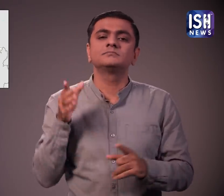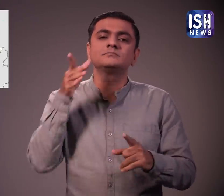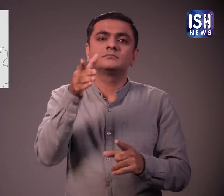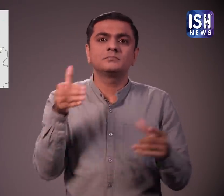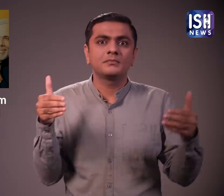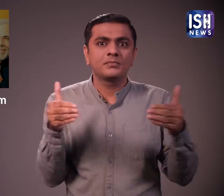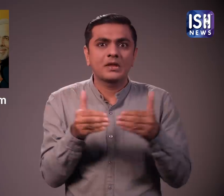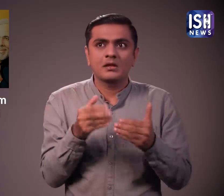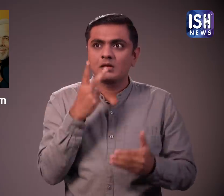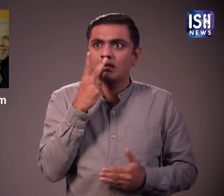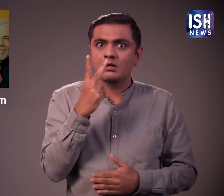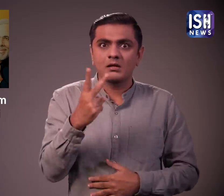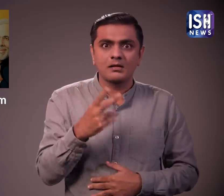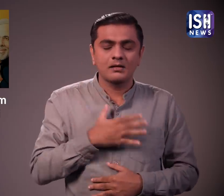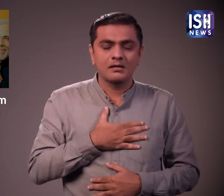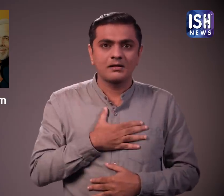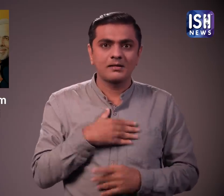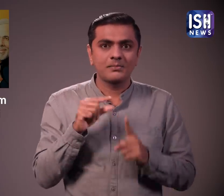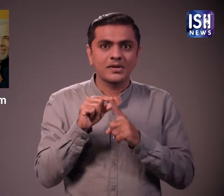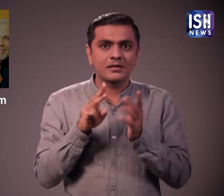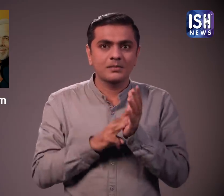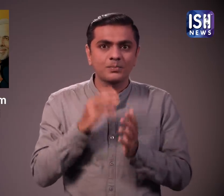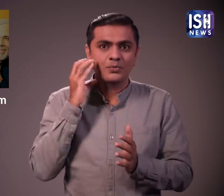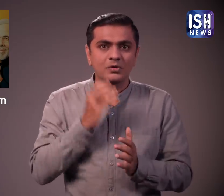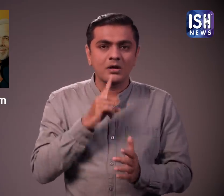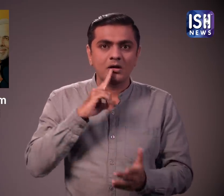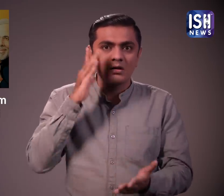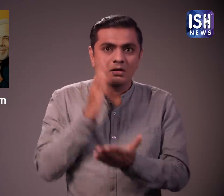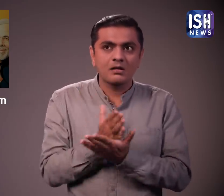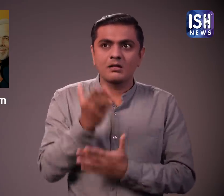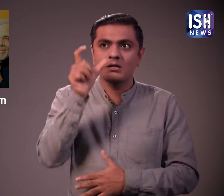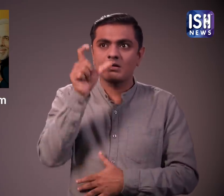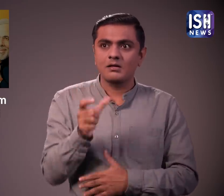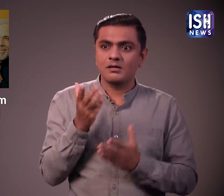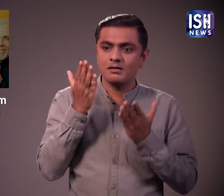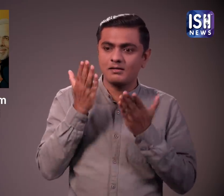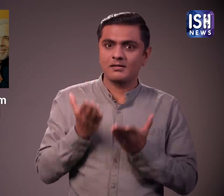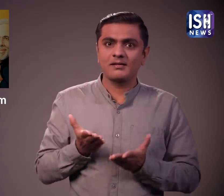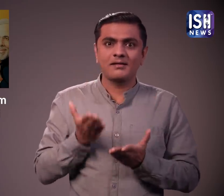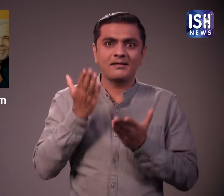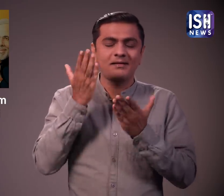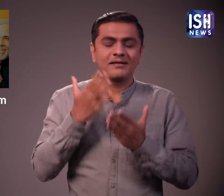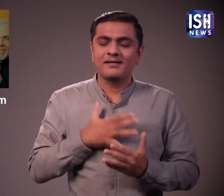प्रधान मंत्री मोधी को असल जिन्दगी में अपने सामने खड़ा देखकर अभीजीत अभीबूत हो गया